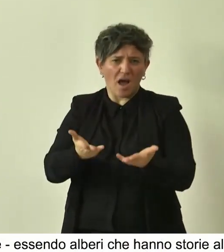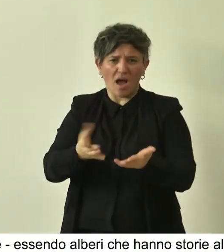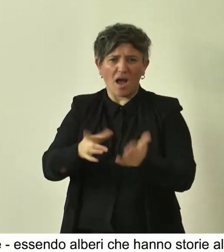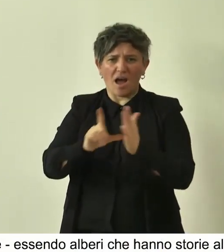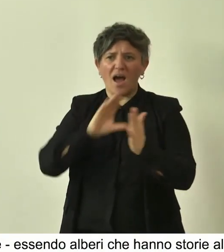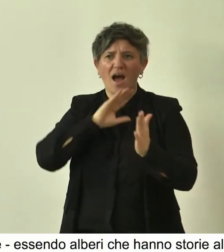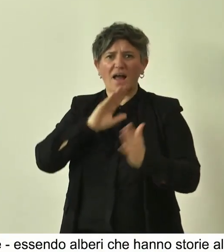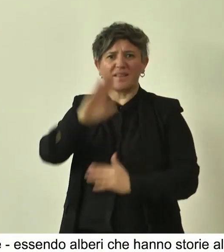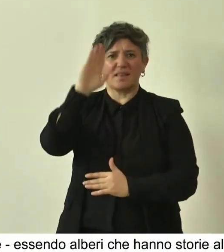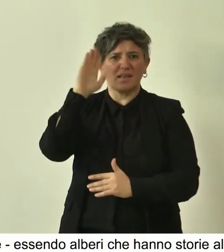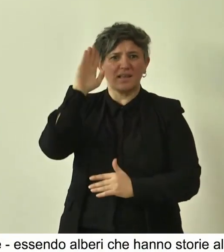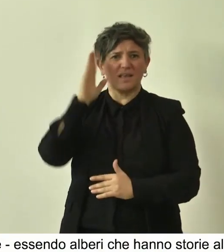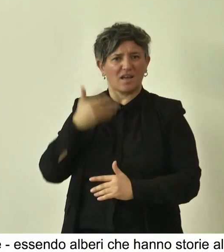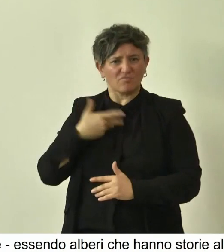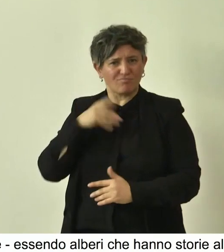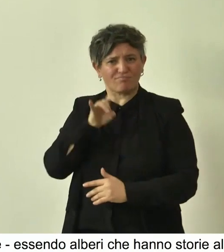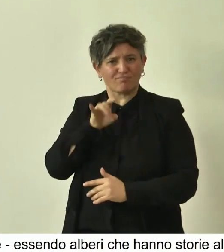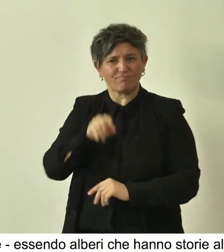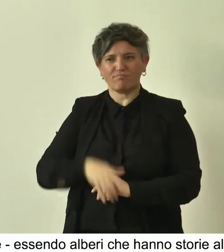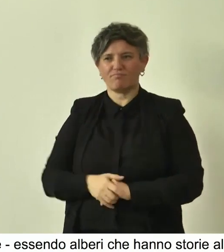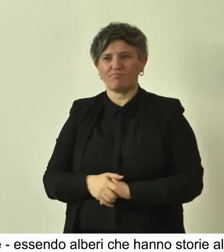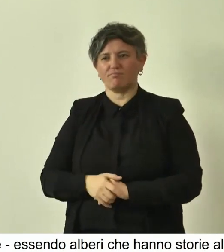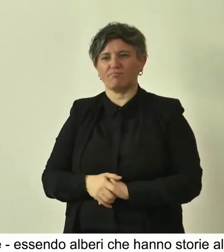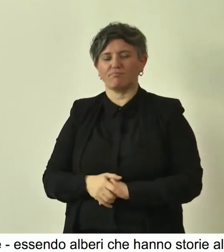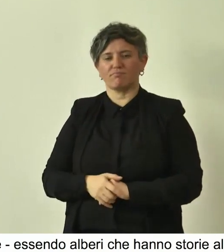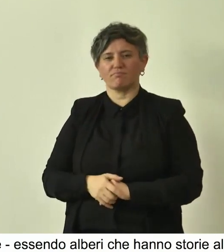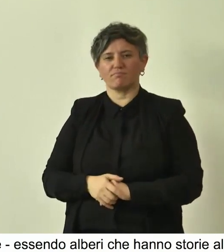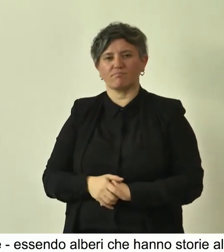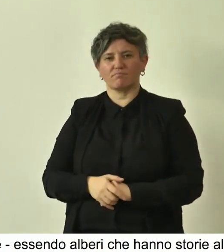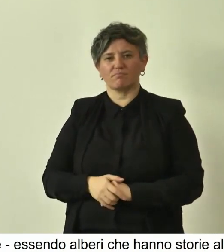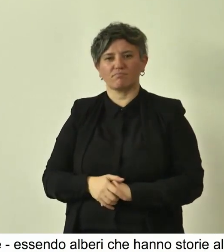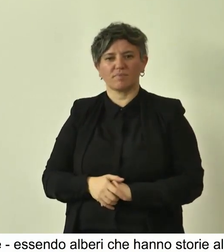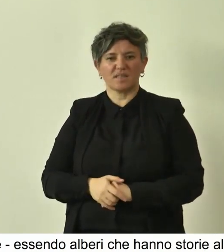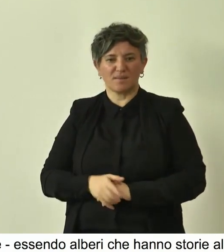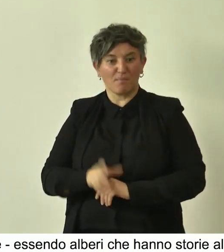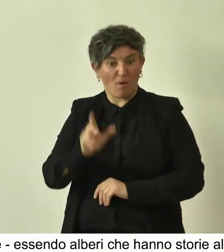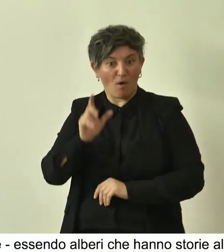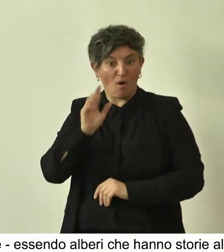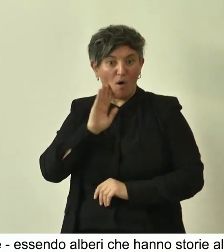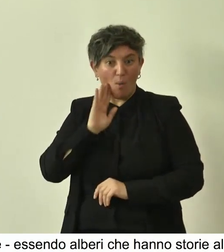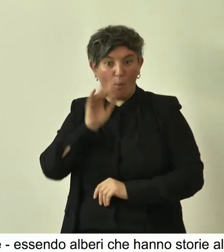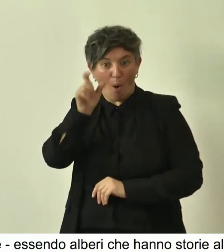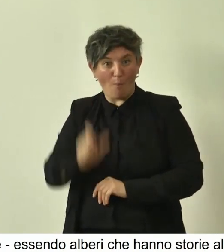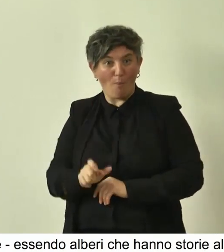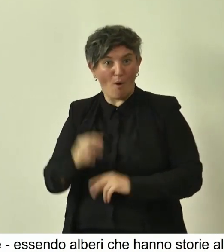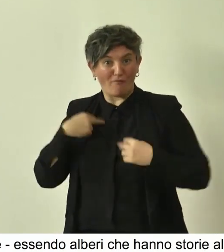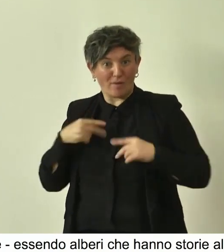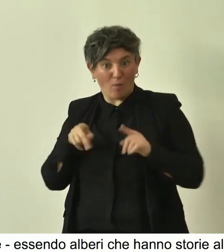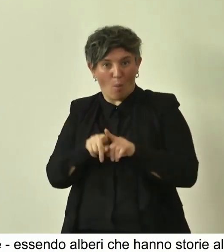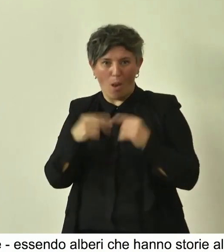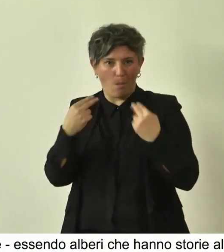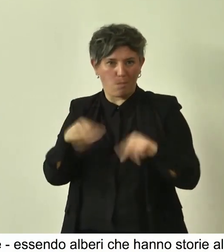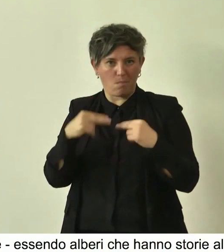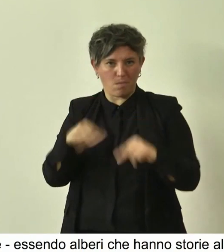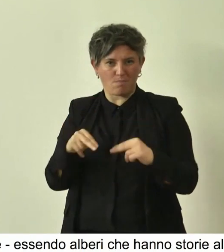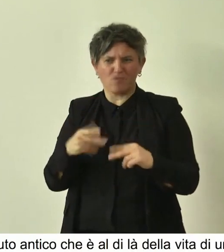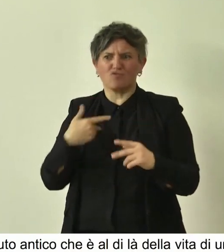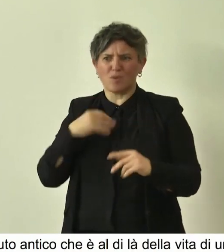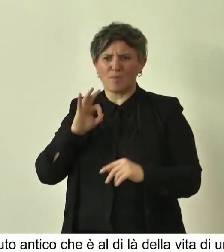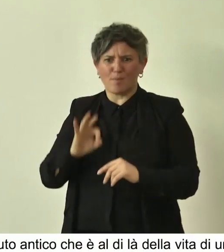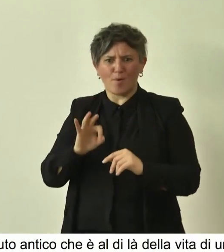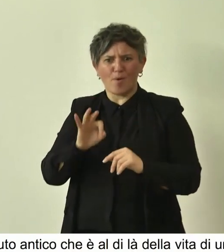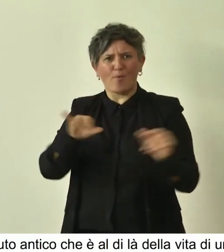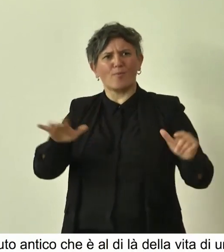antico che è al di là della vita di un uomo, quindi sono veramente dei libri di storia